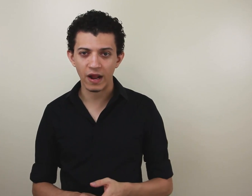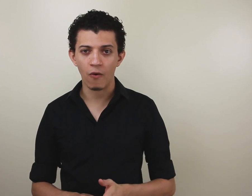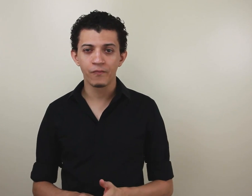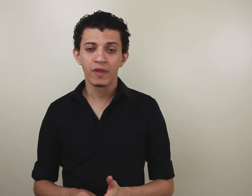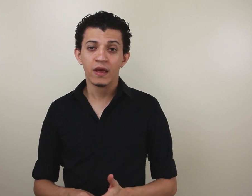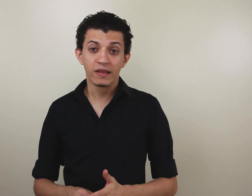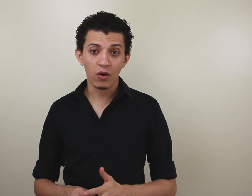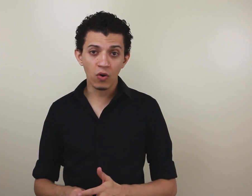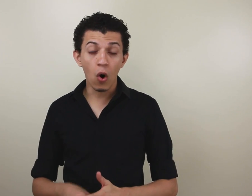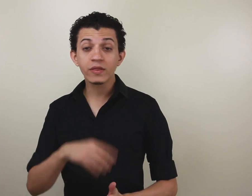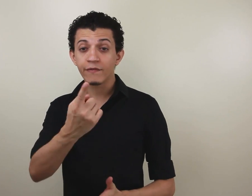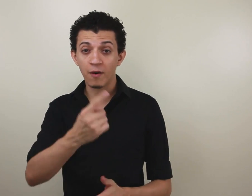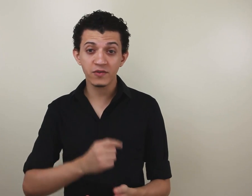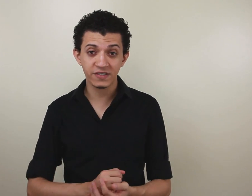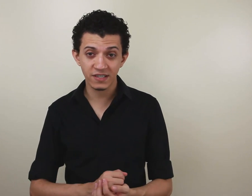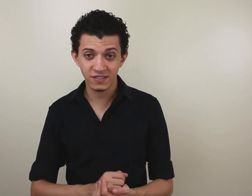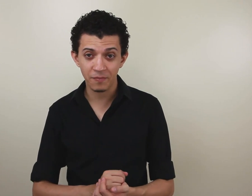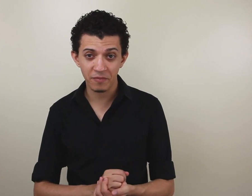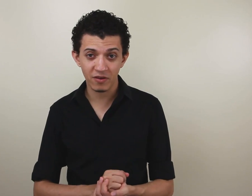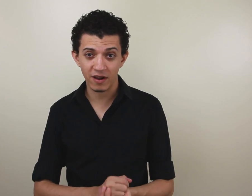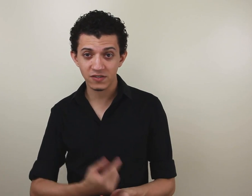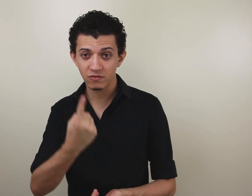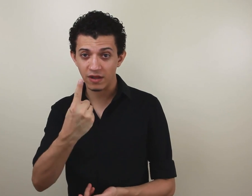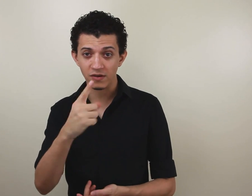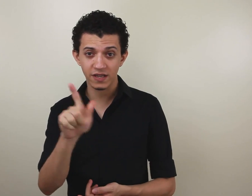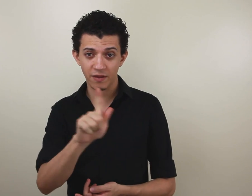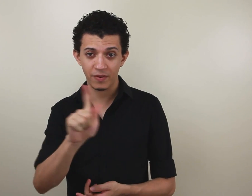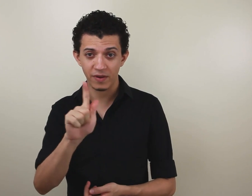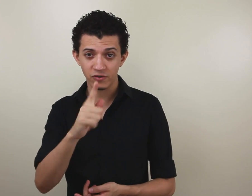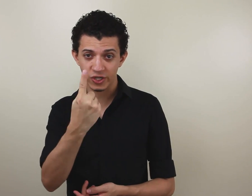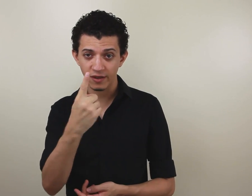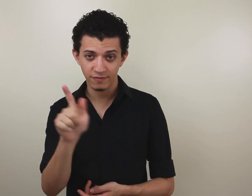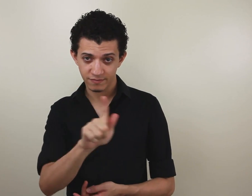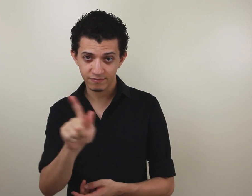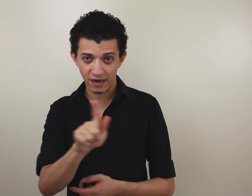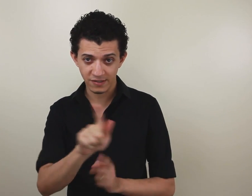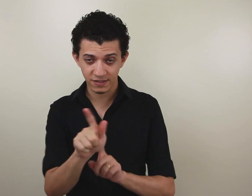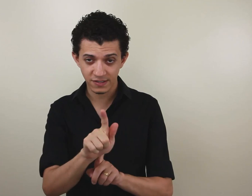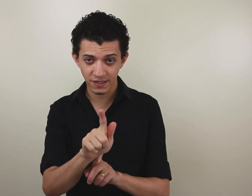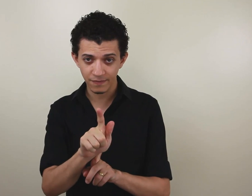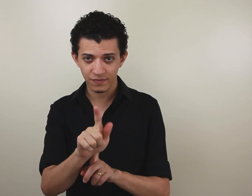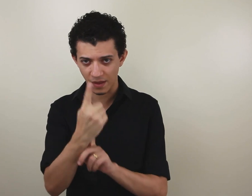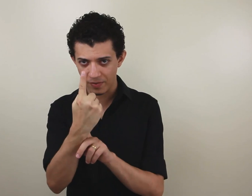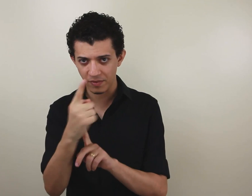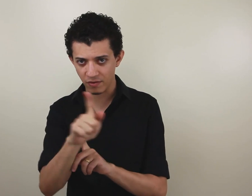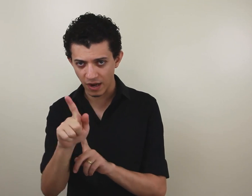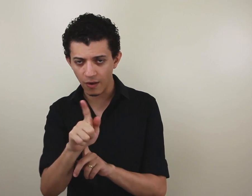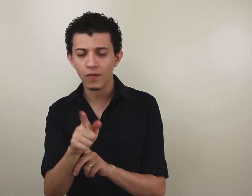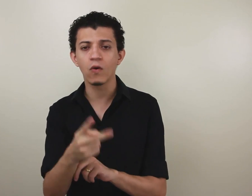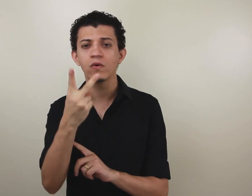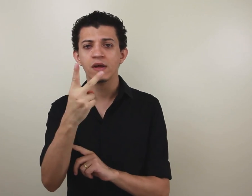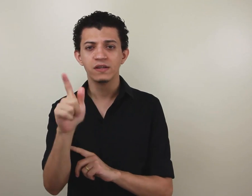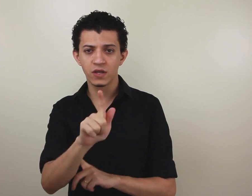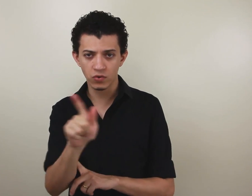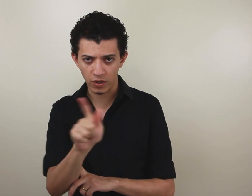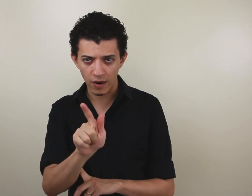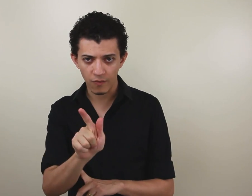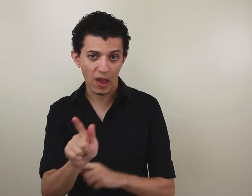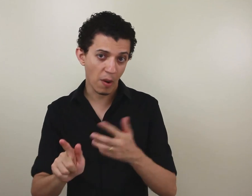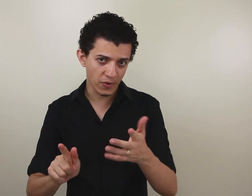grau. Então, outra forma de você dizer primeiro grau e segundo grau seria primeiro G, balançando assim, primeiro grau ou segundo grau. É uma